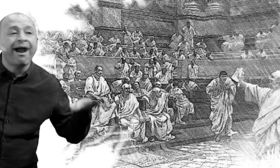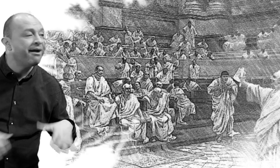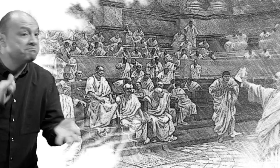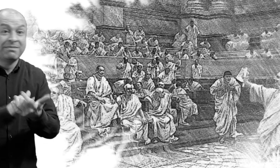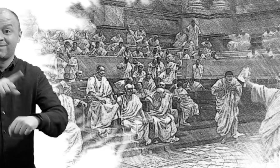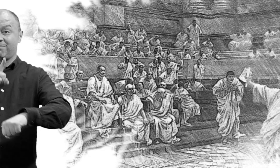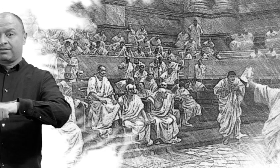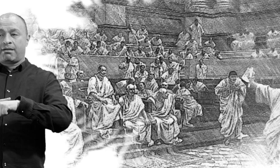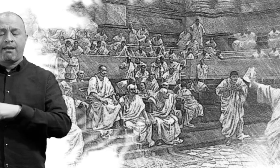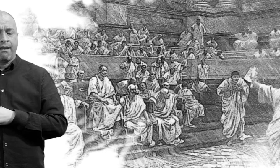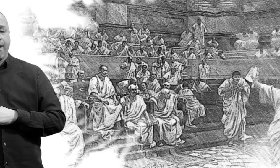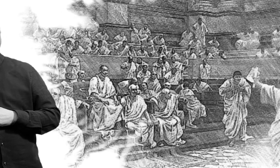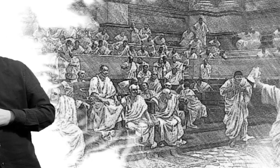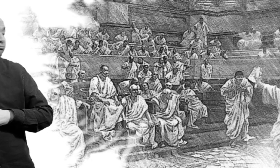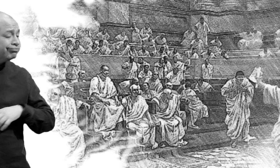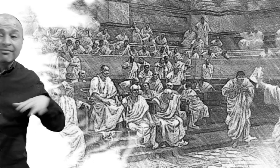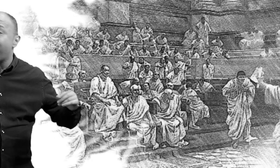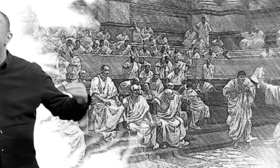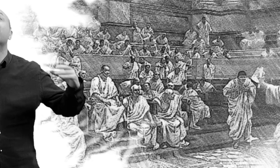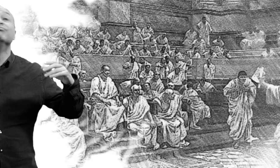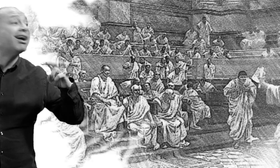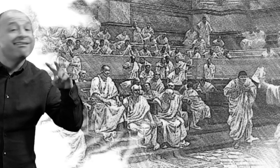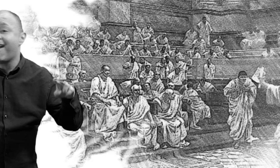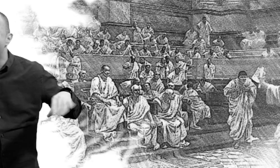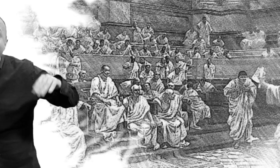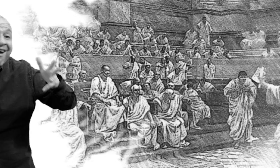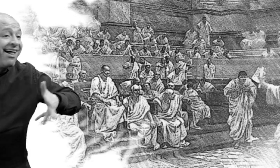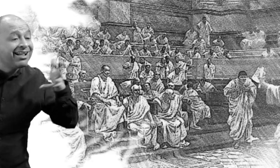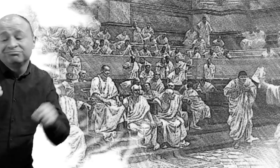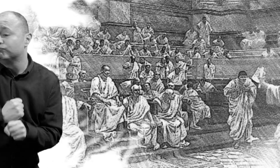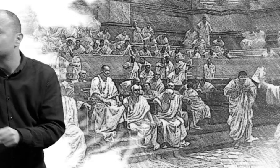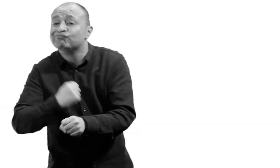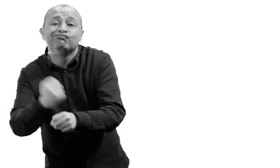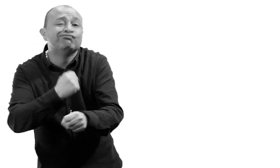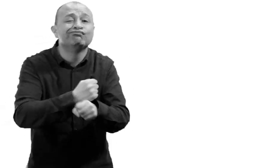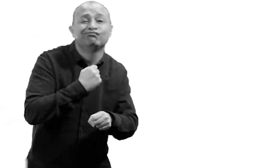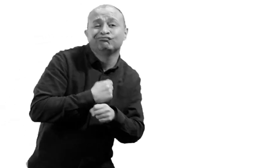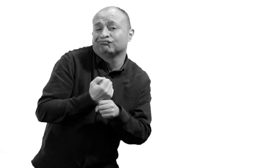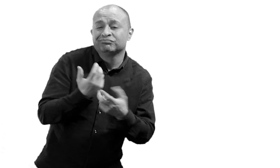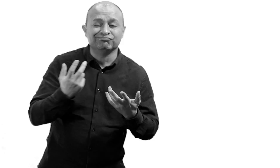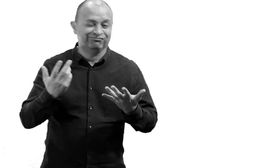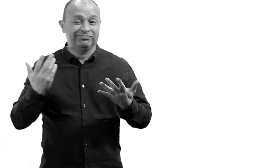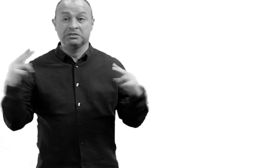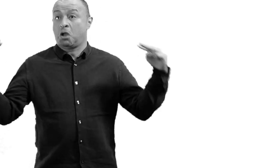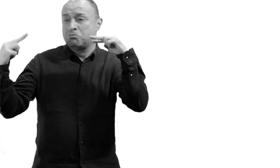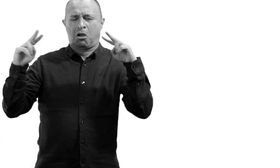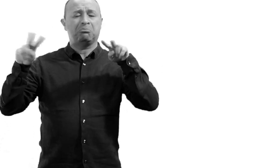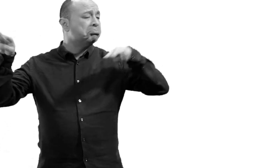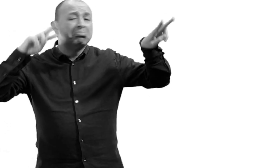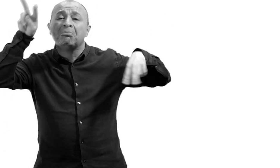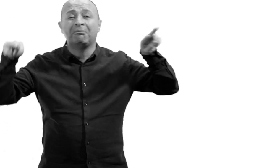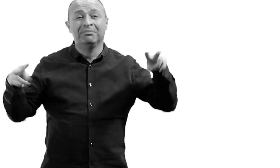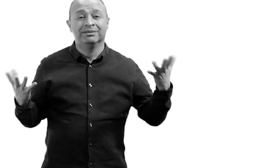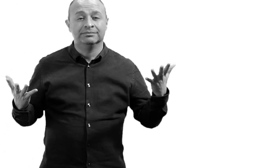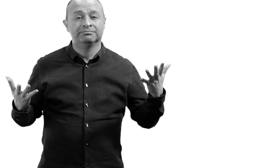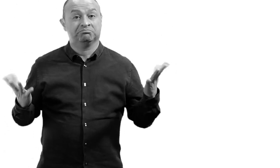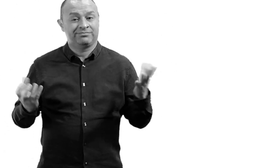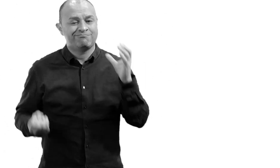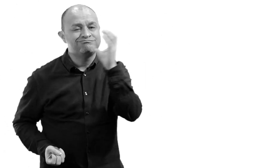needing to be observed all the time. With this new way of communication, nace otra